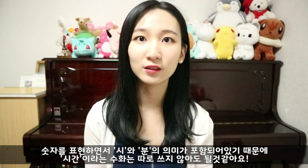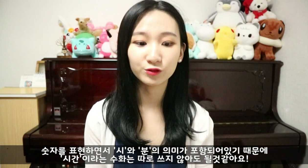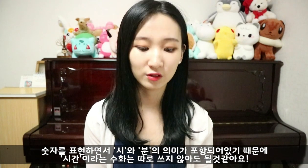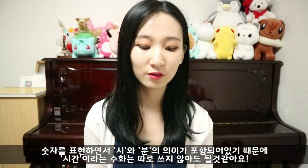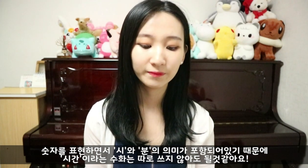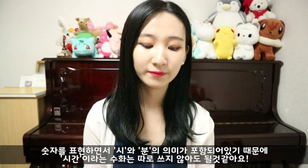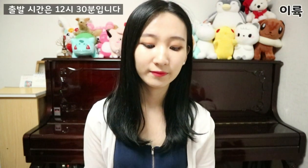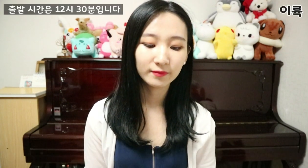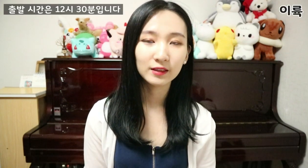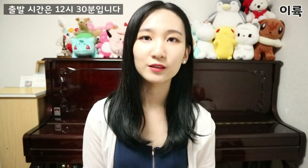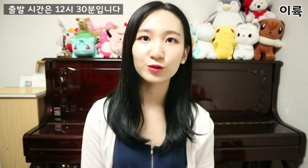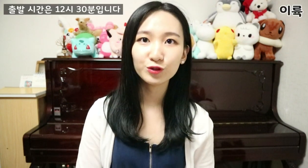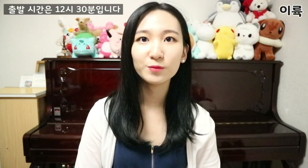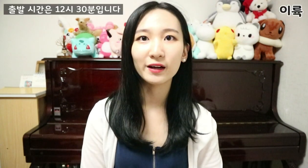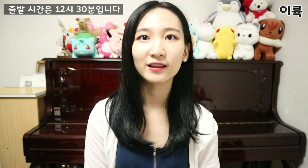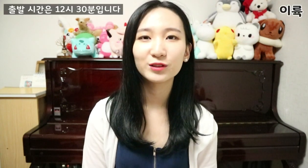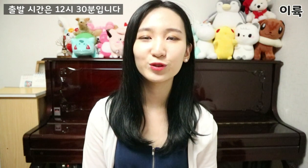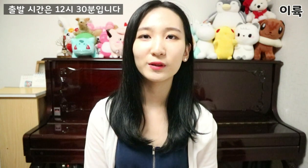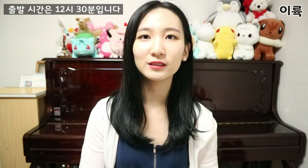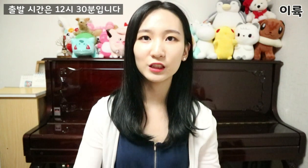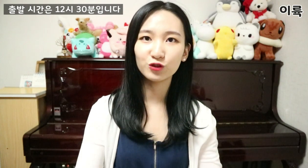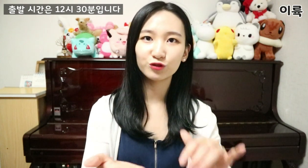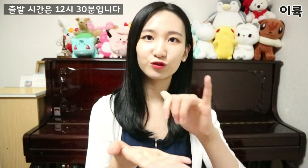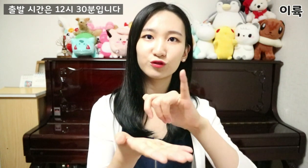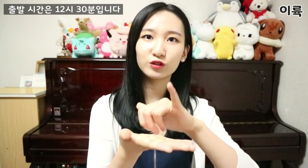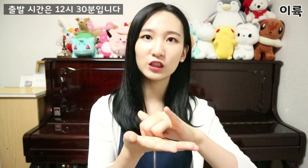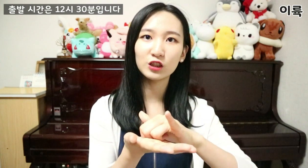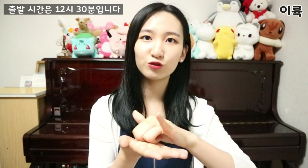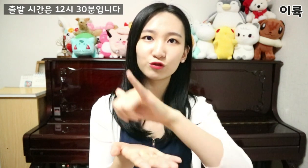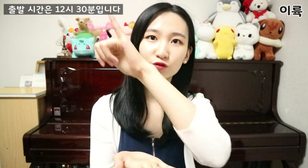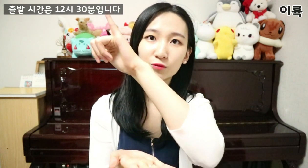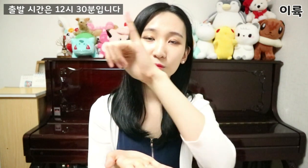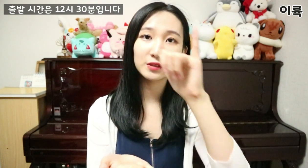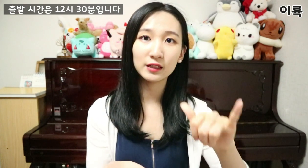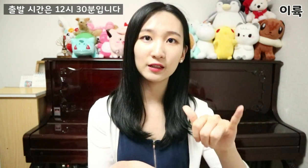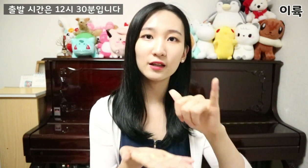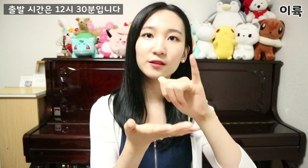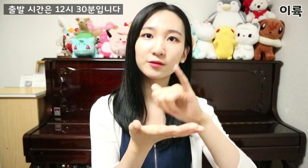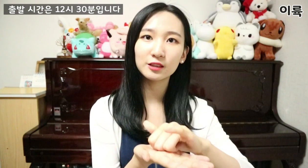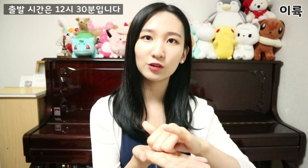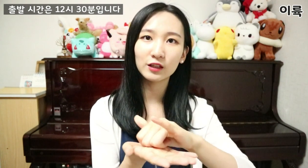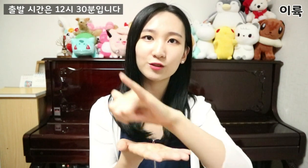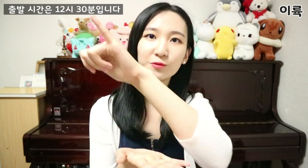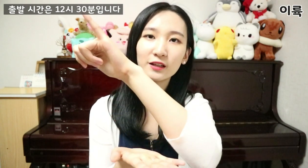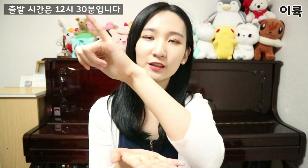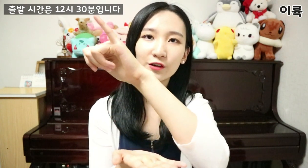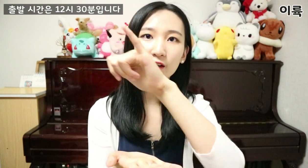않았고요. 그래서 출발 출발은 이륙 이륙 비행기가 이렇게 출발하는 거예요.